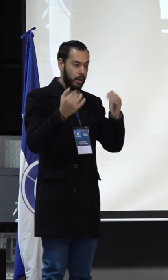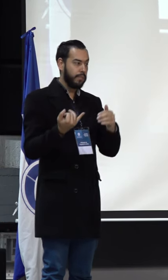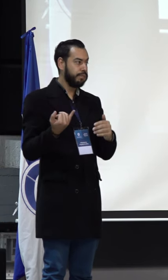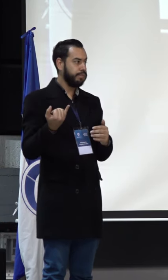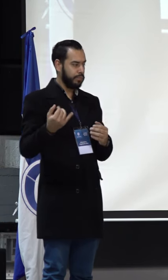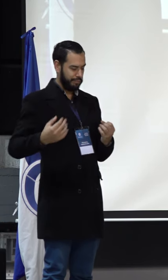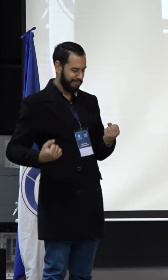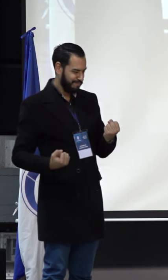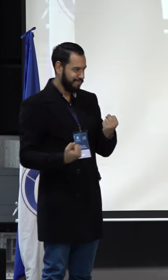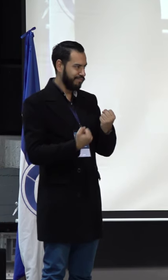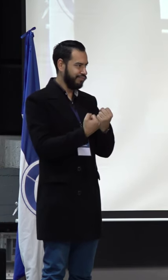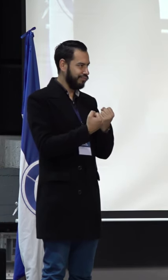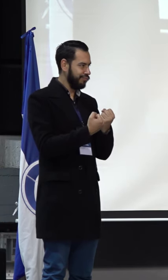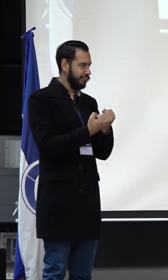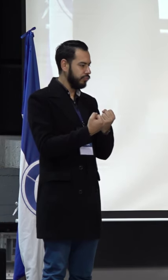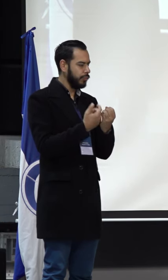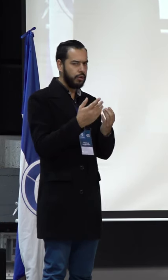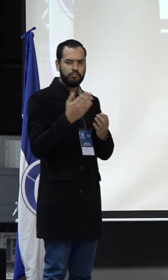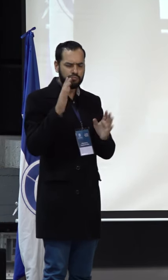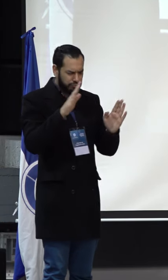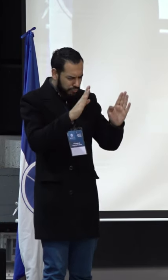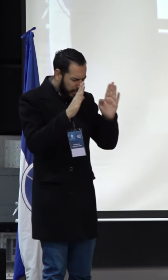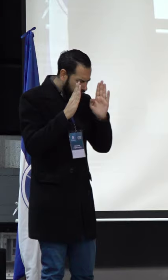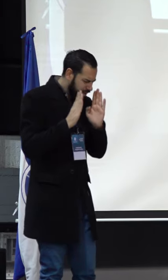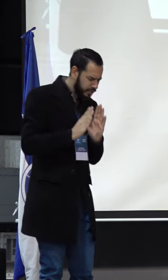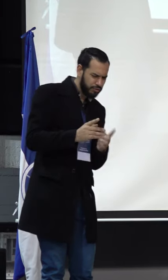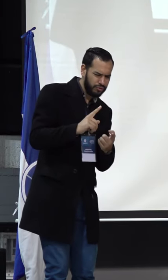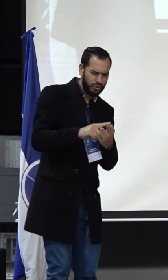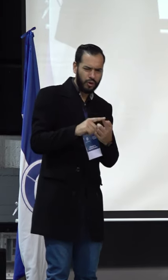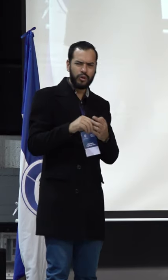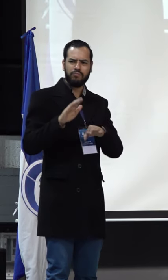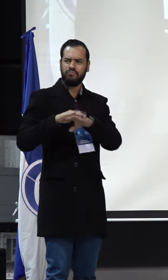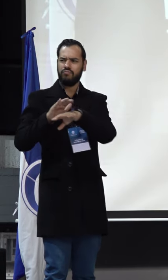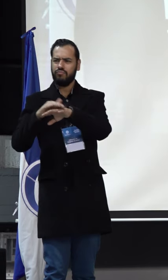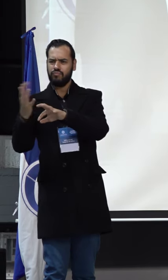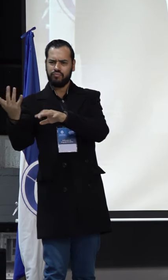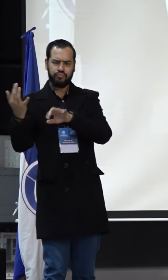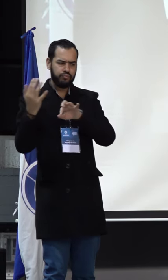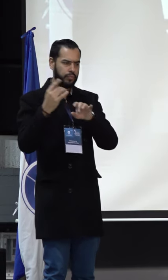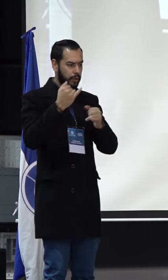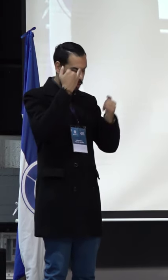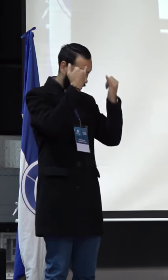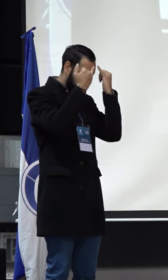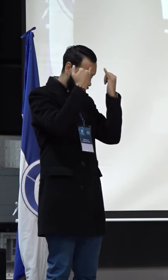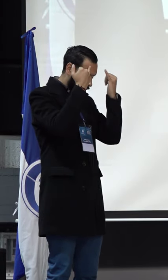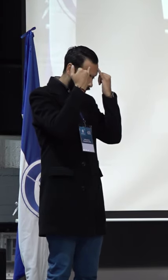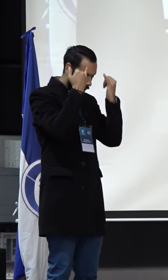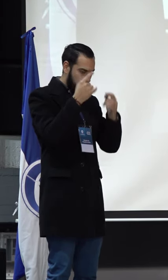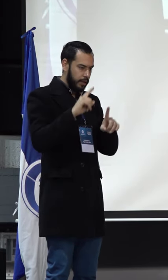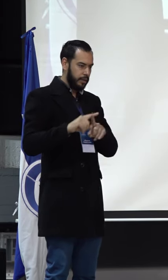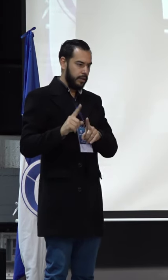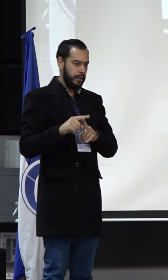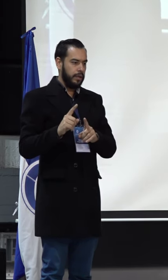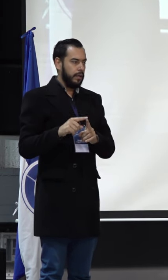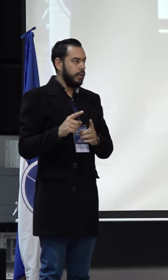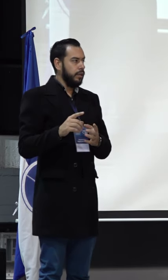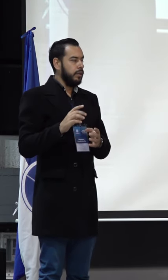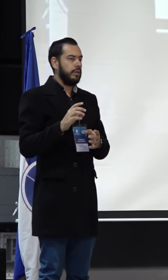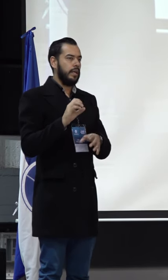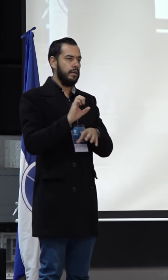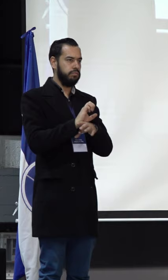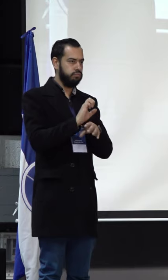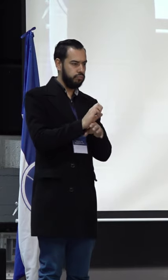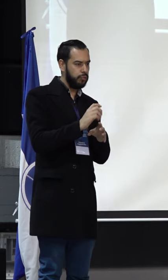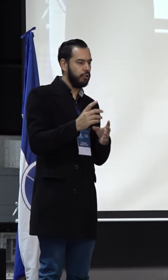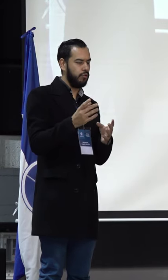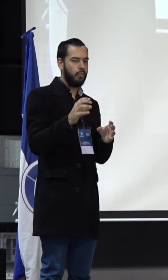respaldar, escuchar y convocar cualquier tipo de iniciativa que sean esos otros tipos de órganos de participación al interior de